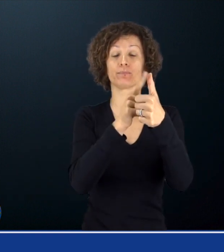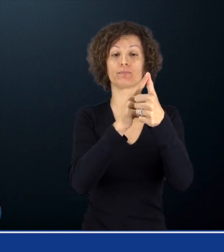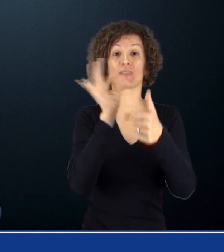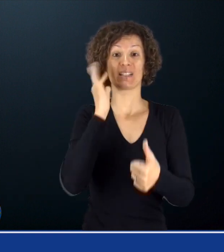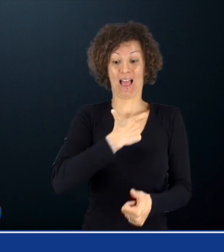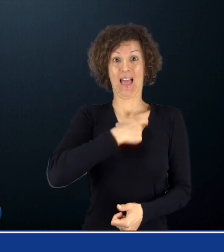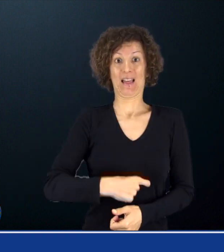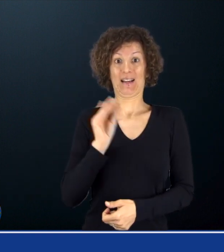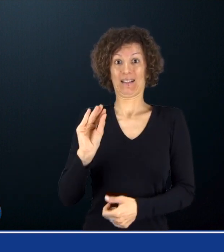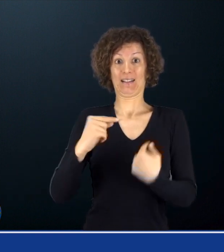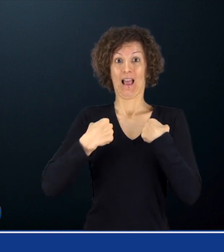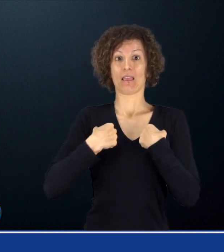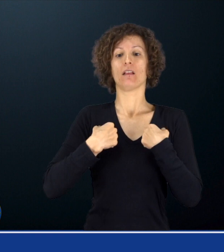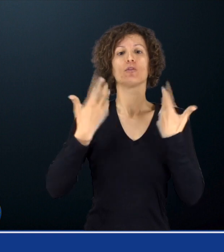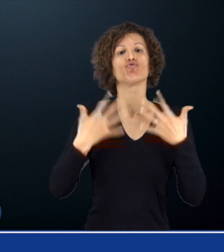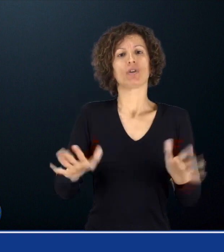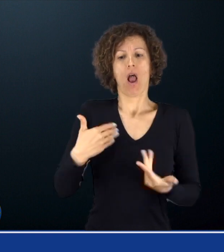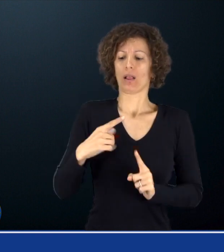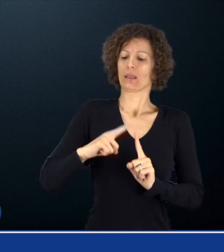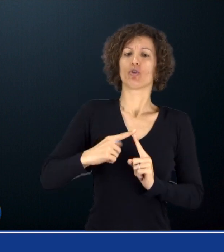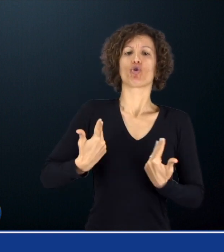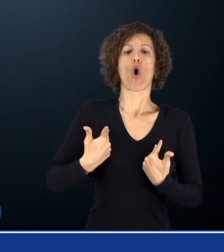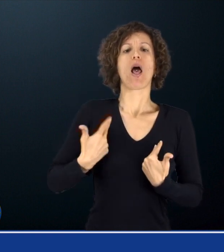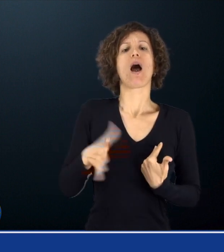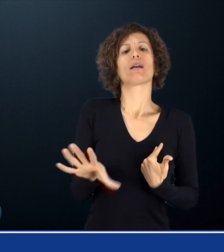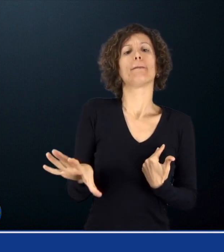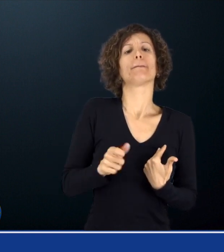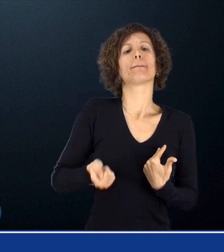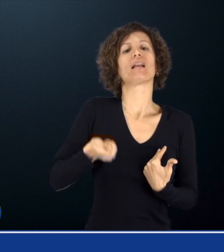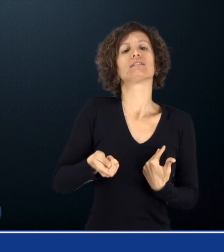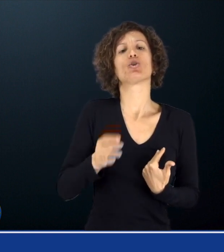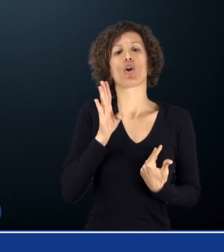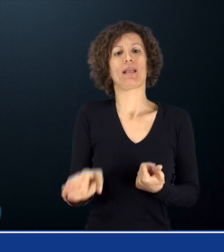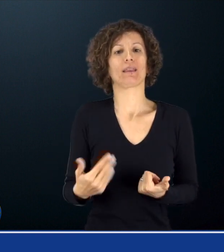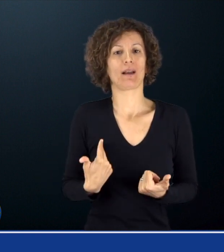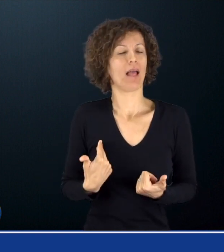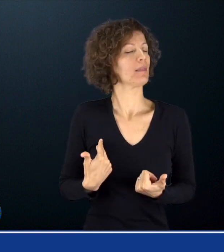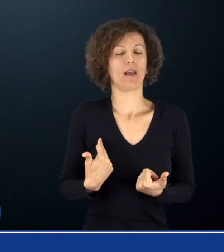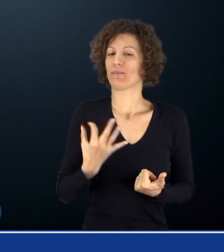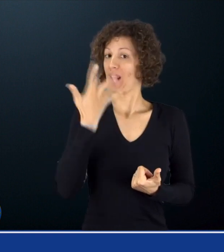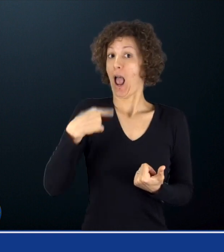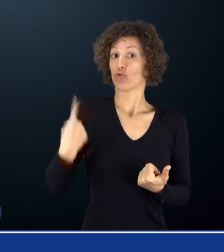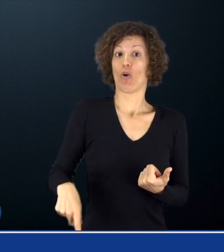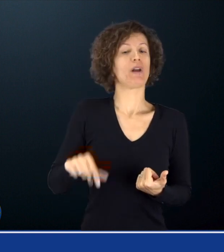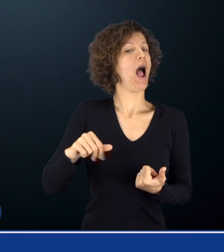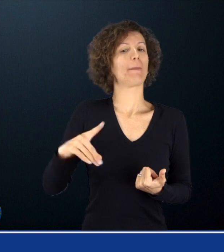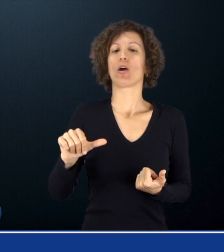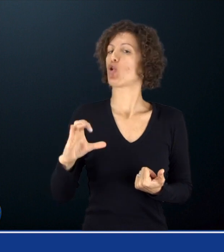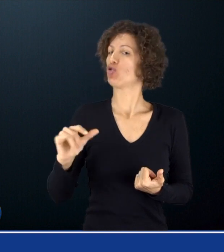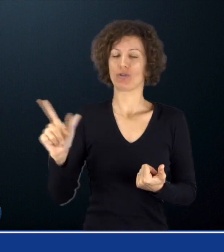'importo così determinato sarà quello dell'ape sociale netto mensile ma attenzione con un limite massimo a